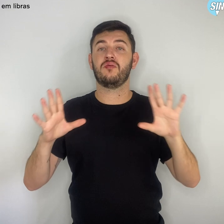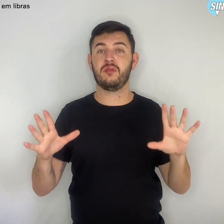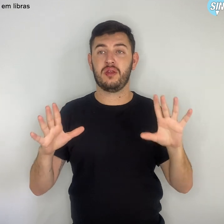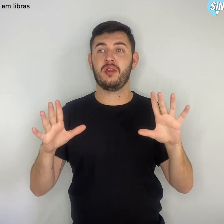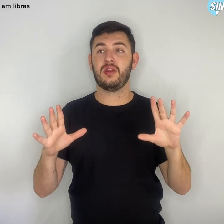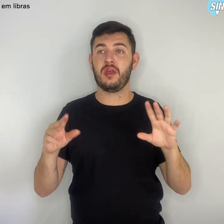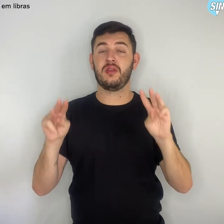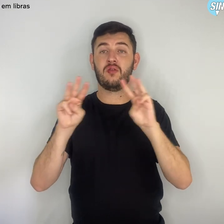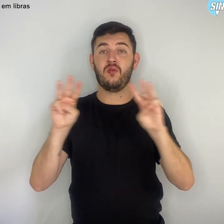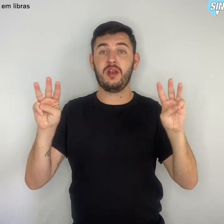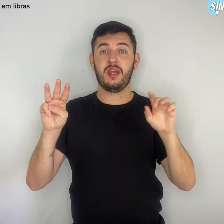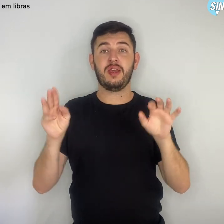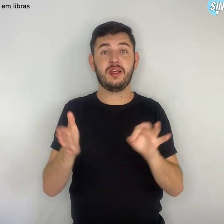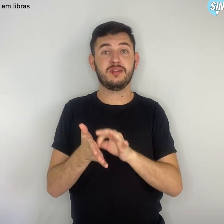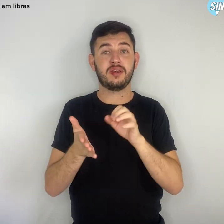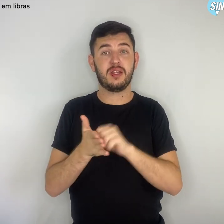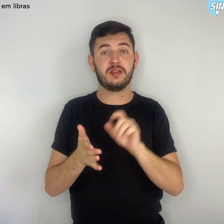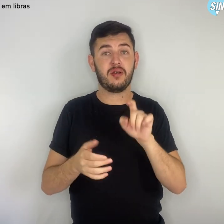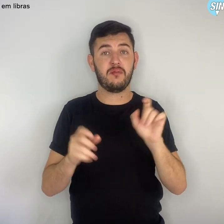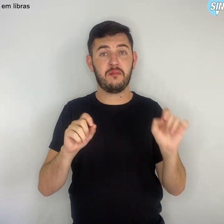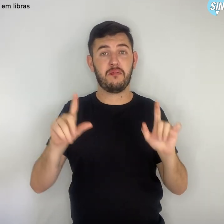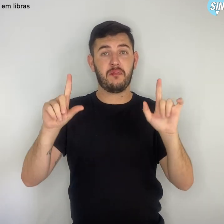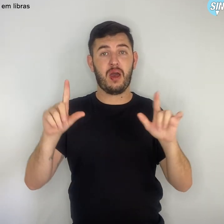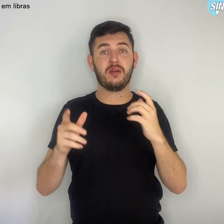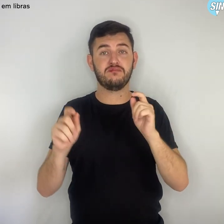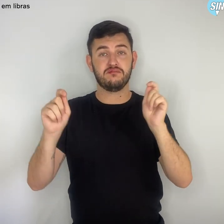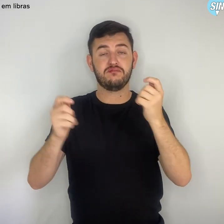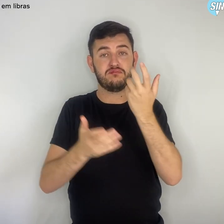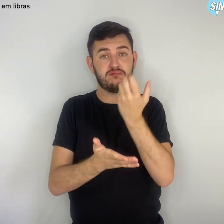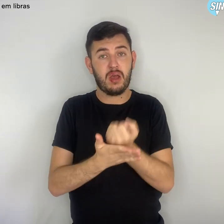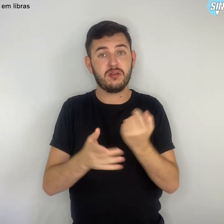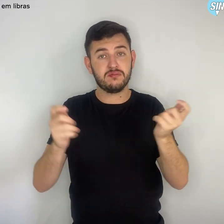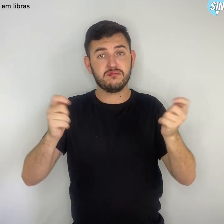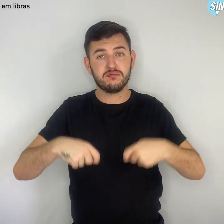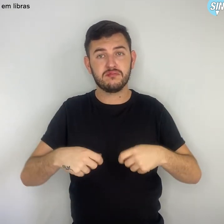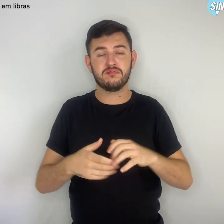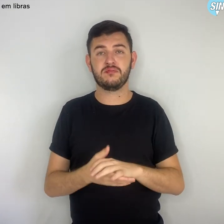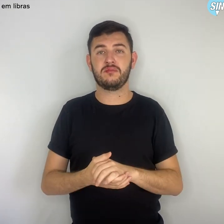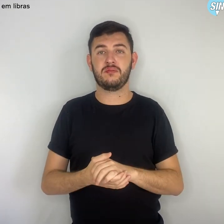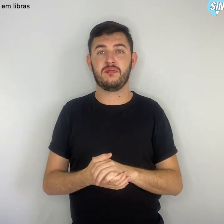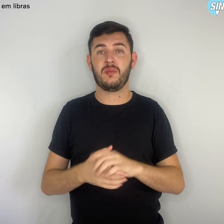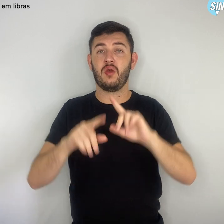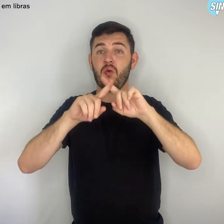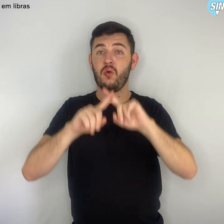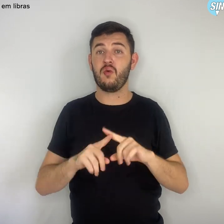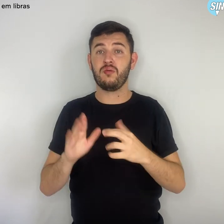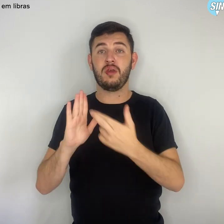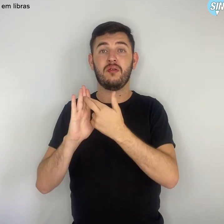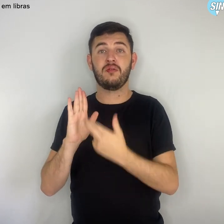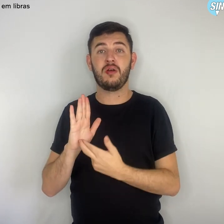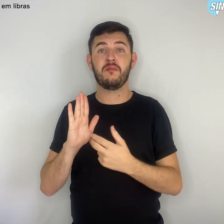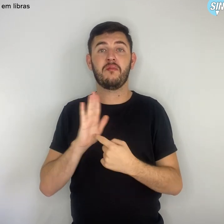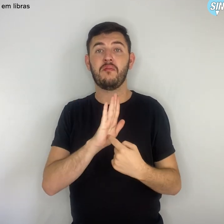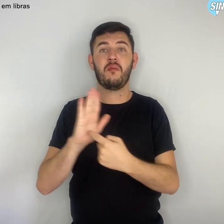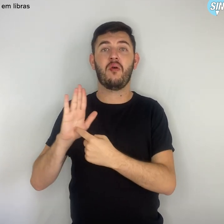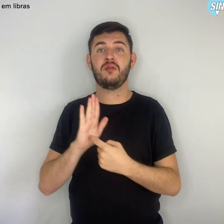inscrição. O regulamento do concurso divide a apresentação de trabalhos em 11